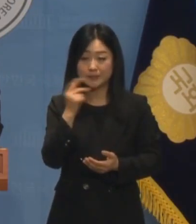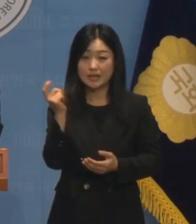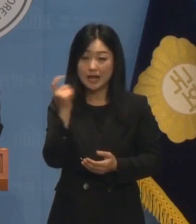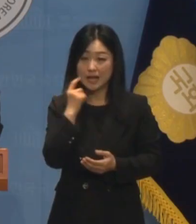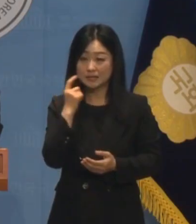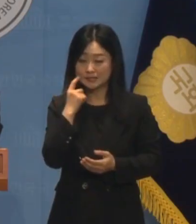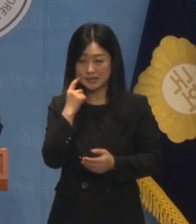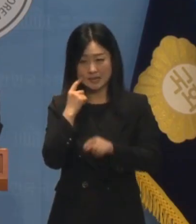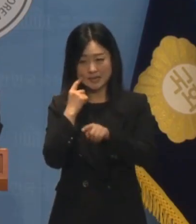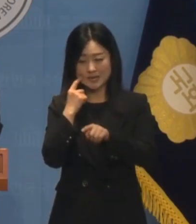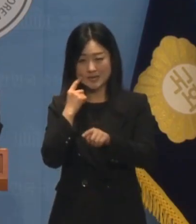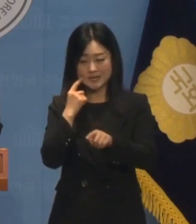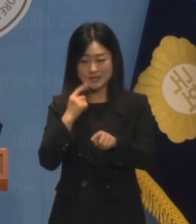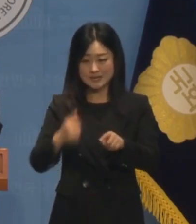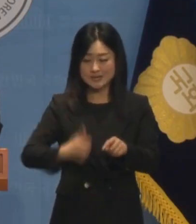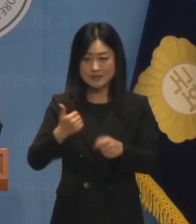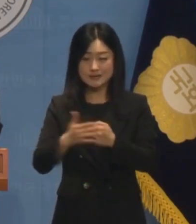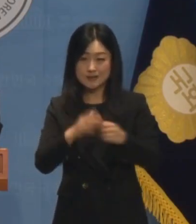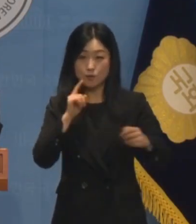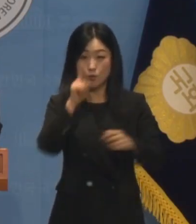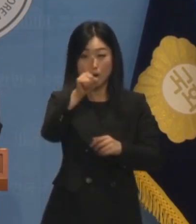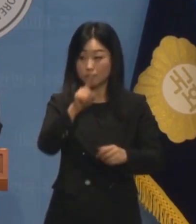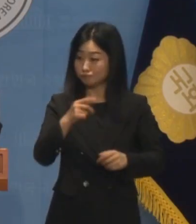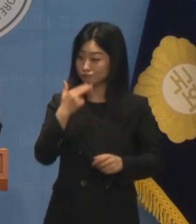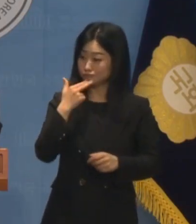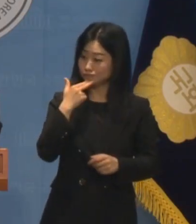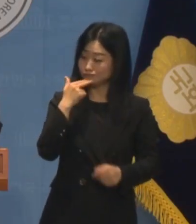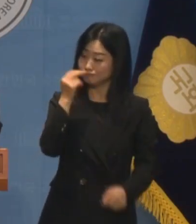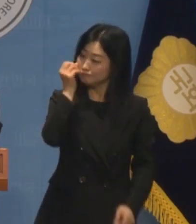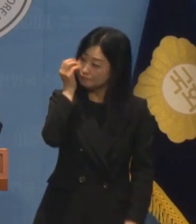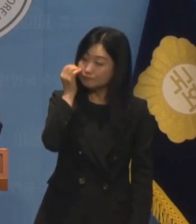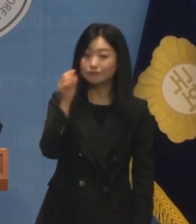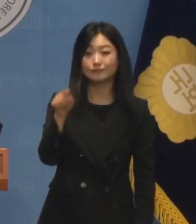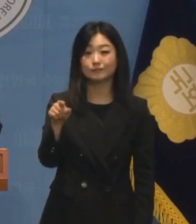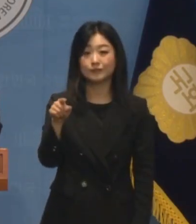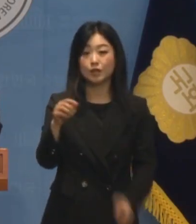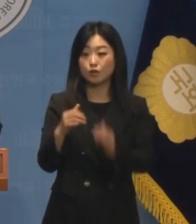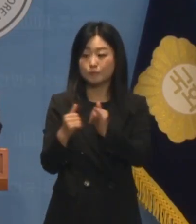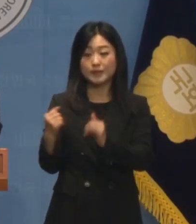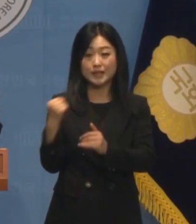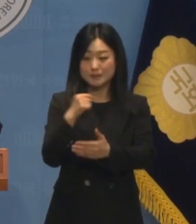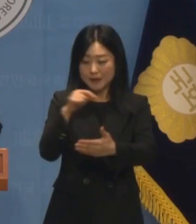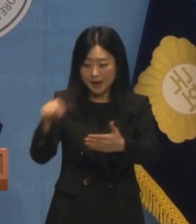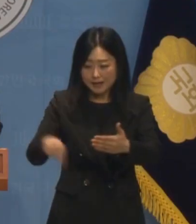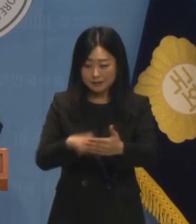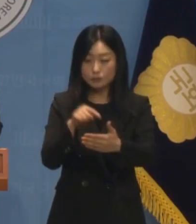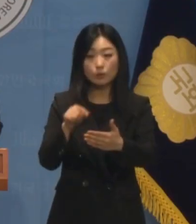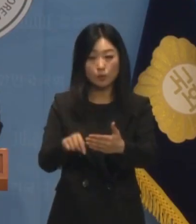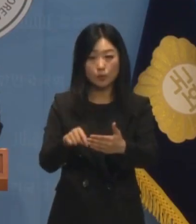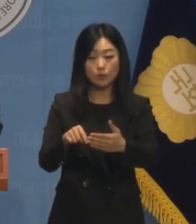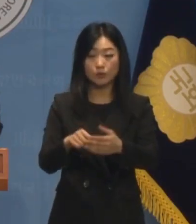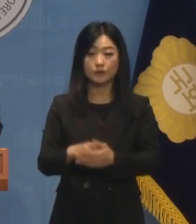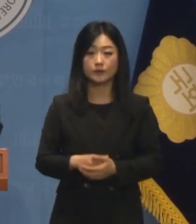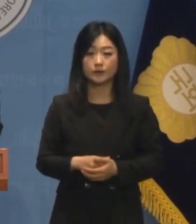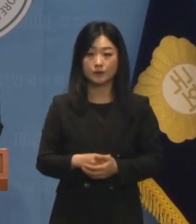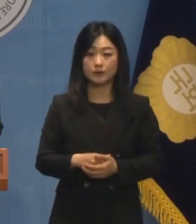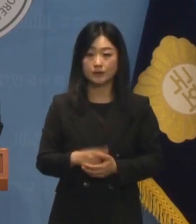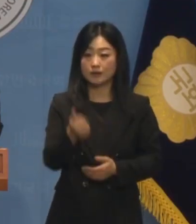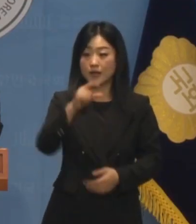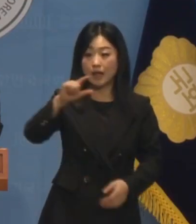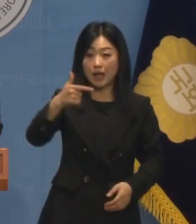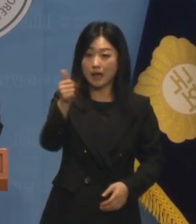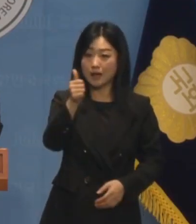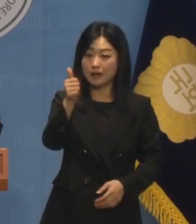사실로도 고발조차 하지 않고 있습니다. 국민의힘 내부에서도 똑부러진 한동훈